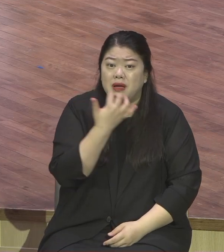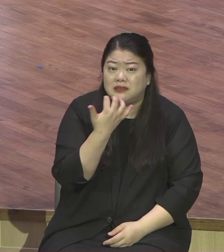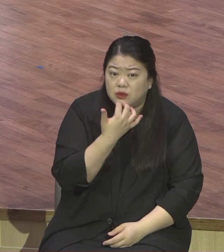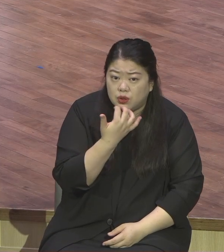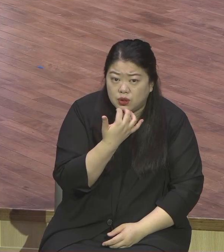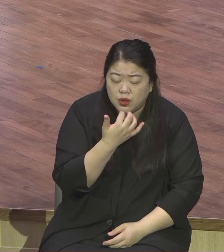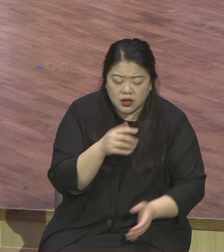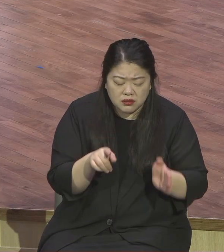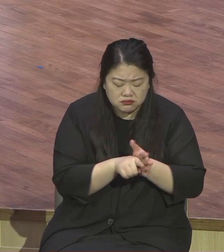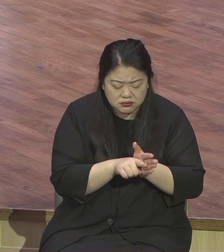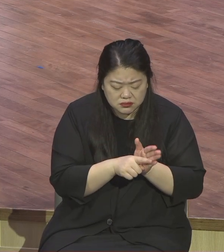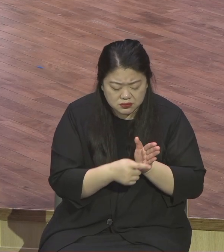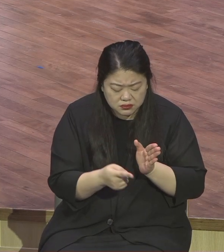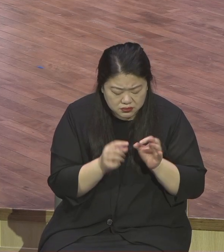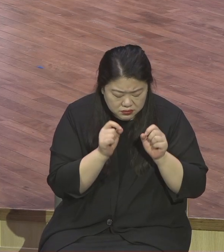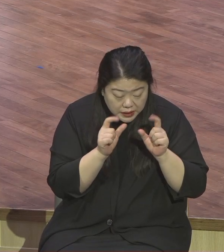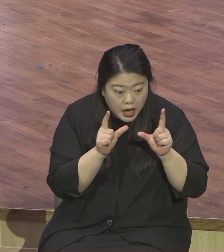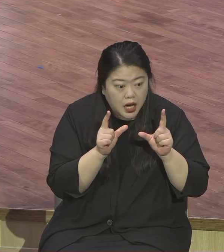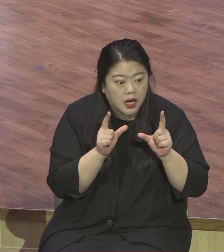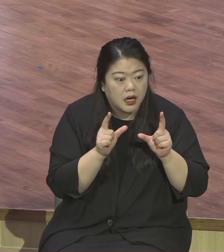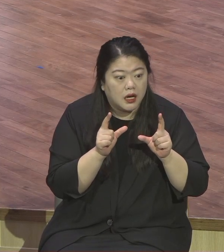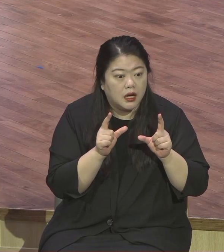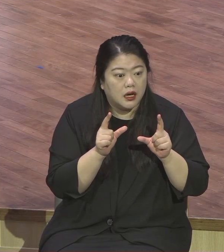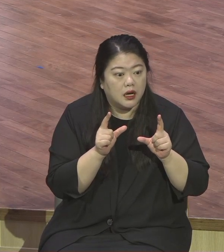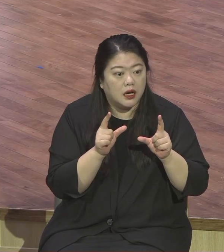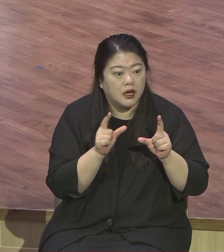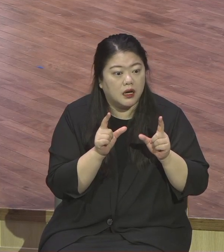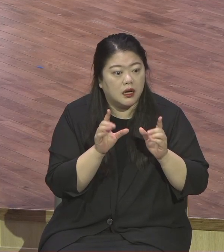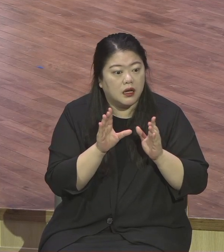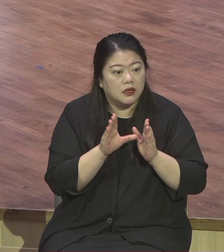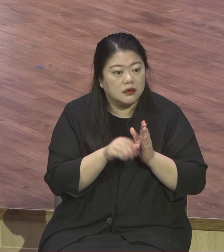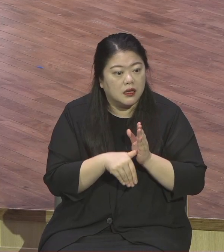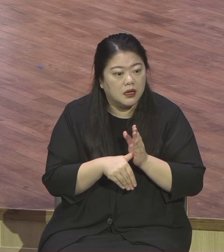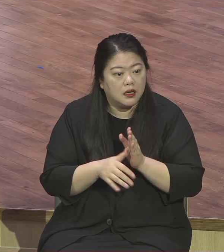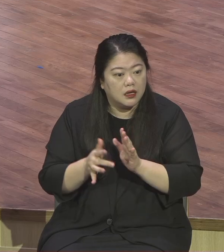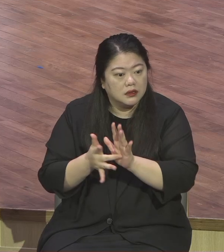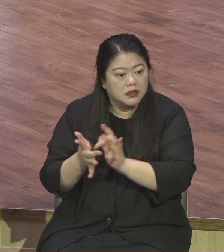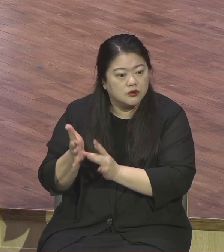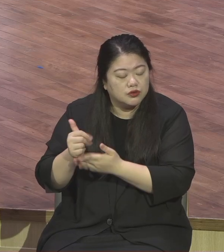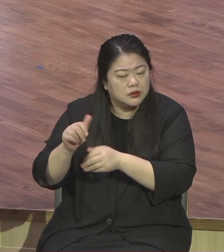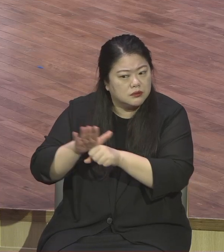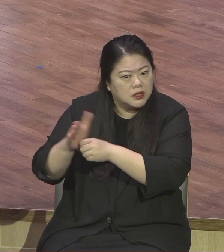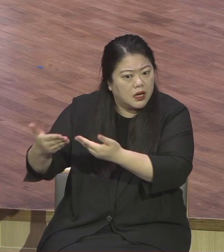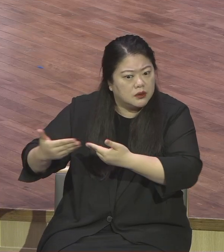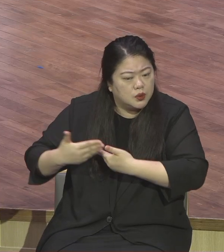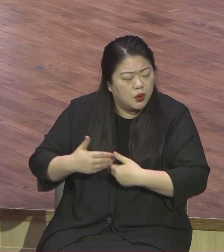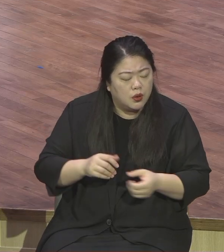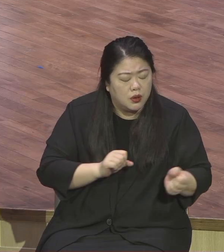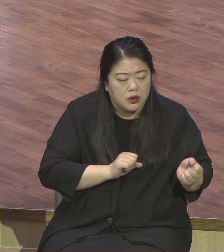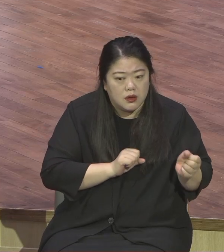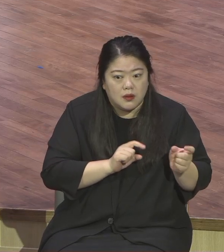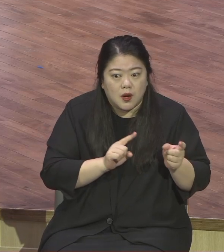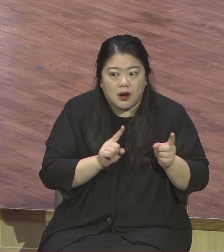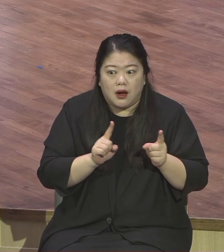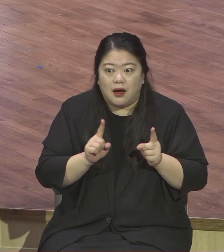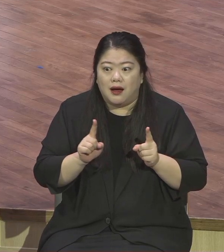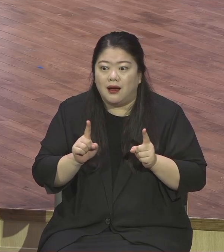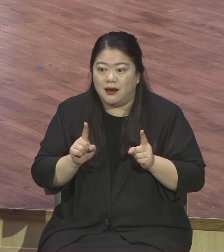예수 그리스도 깨로 집중해야 됩니다 복음이신 예수 그리스도 이 안에 있으면 이